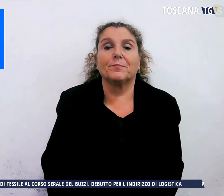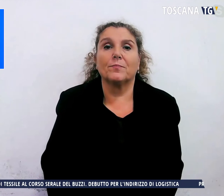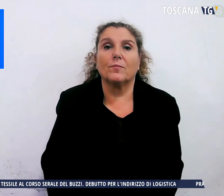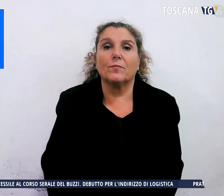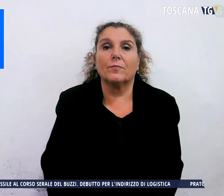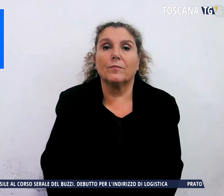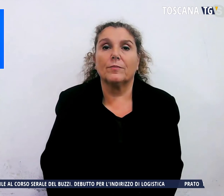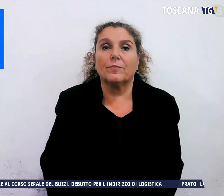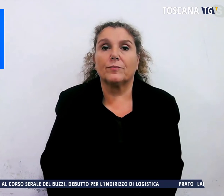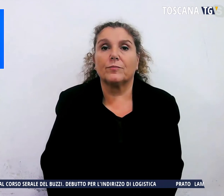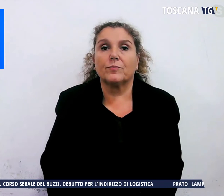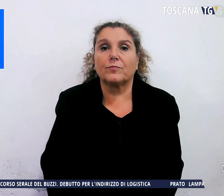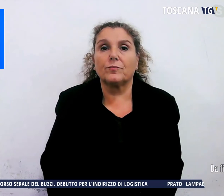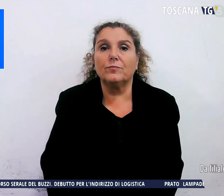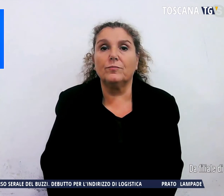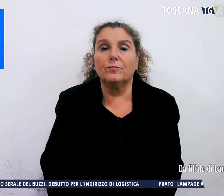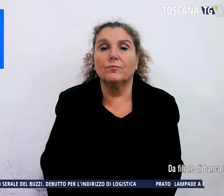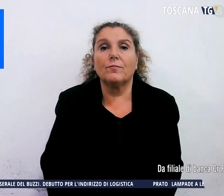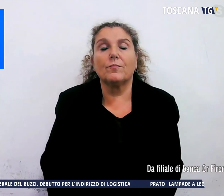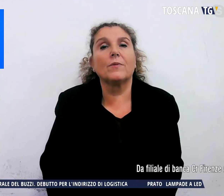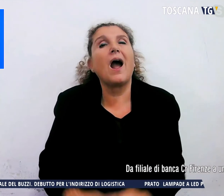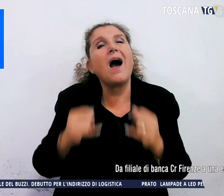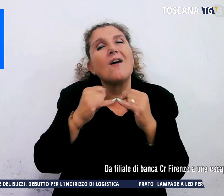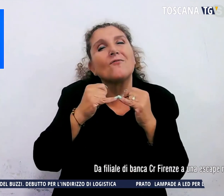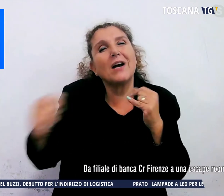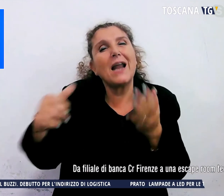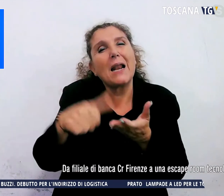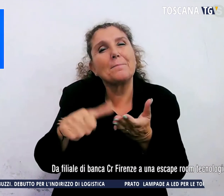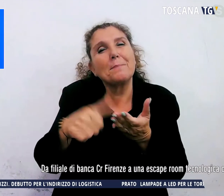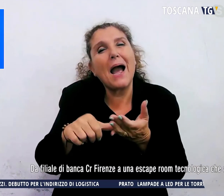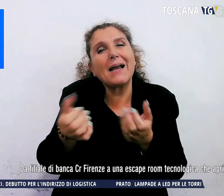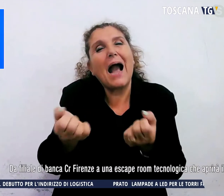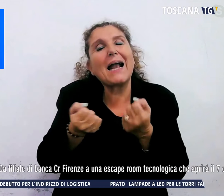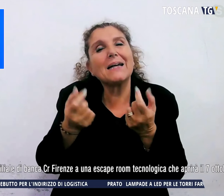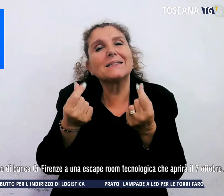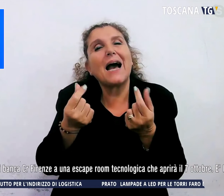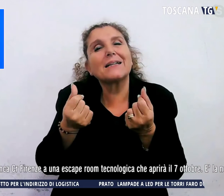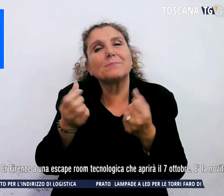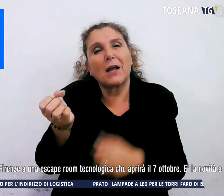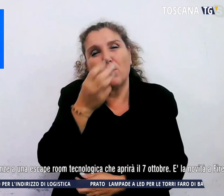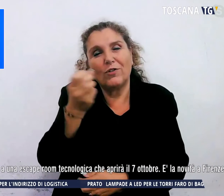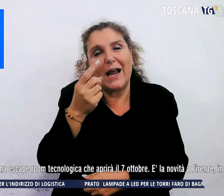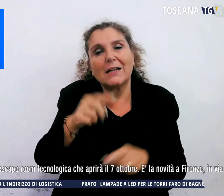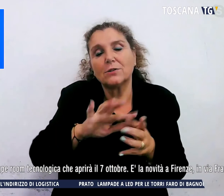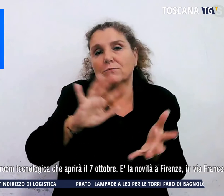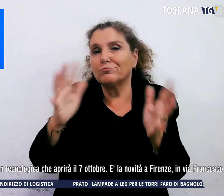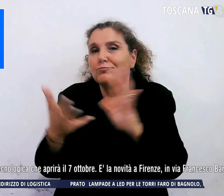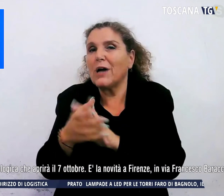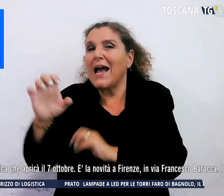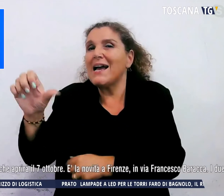Da filiale di banca della Cassa di Sparnio di Firenze ad una Escape Room